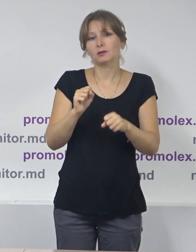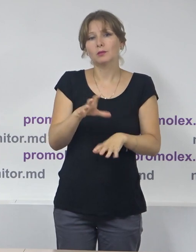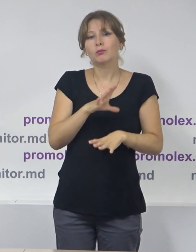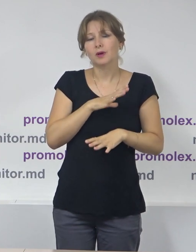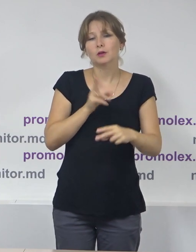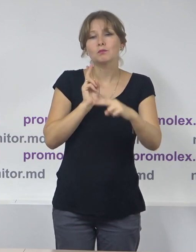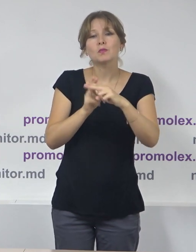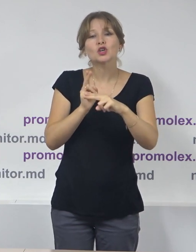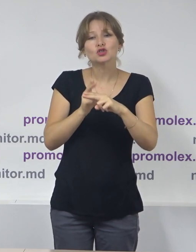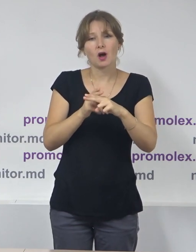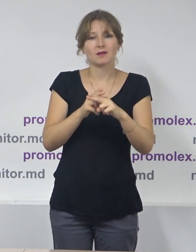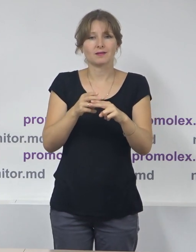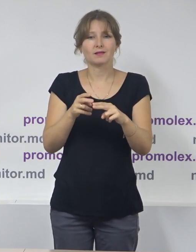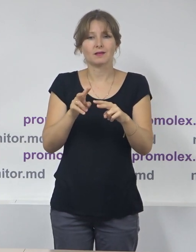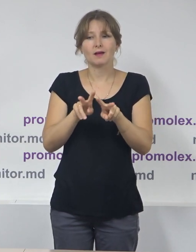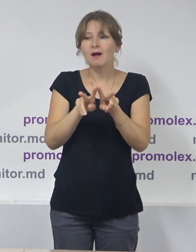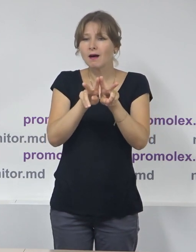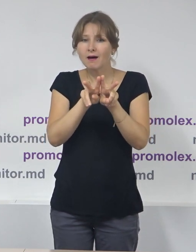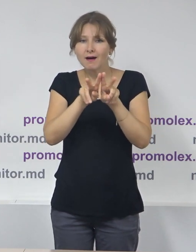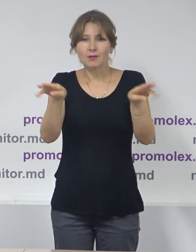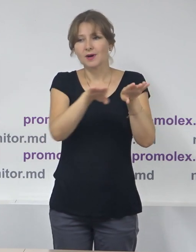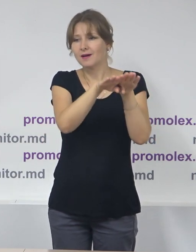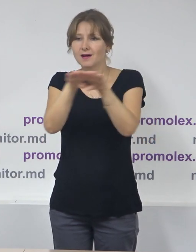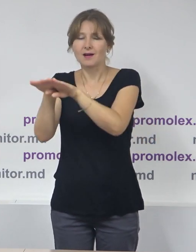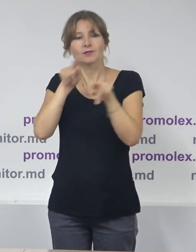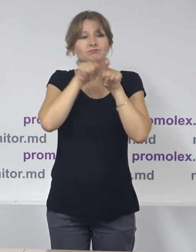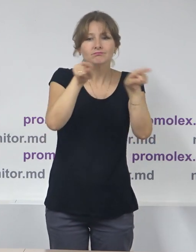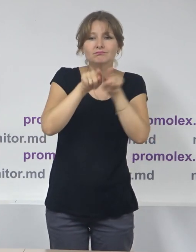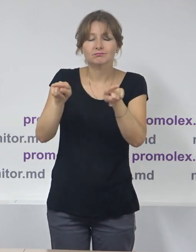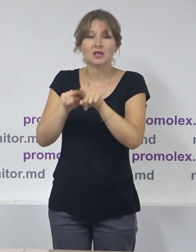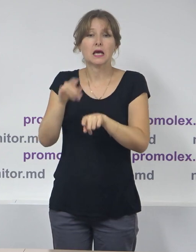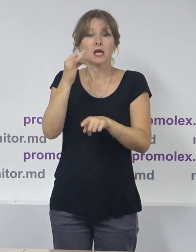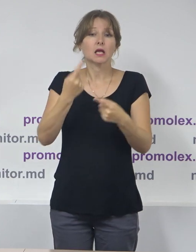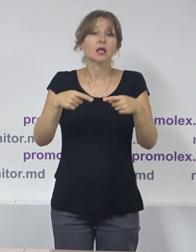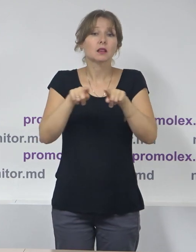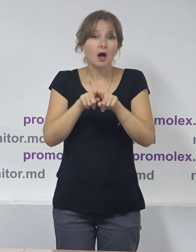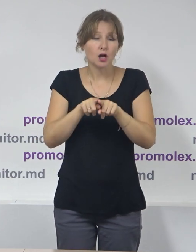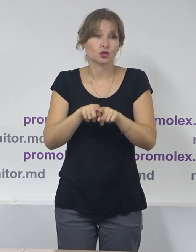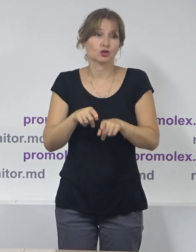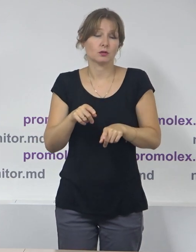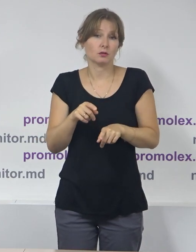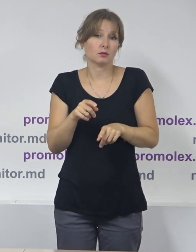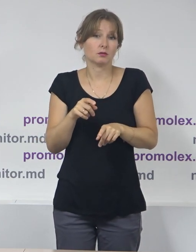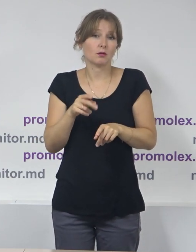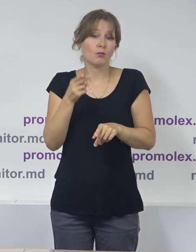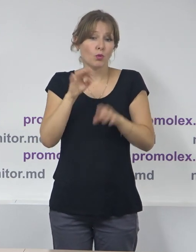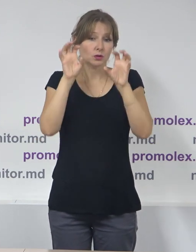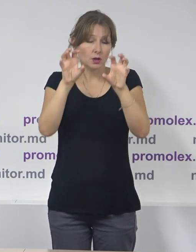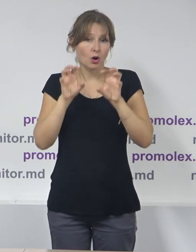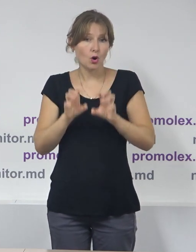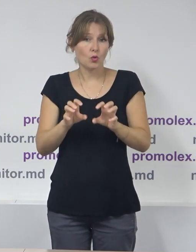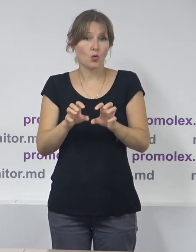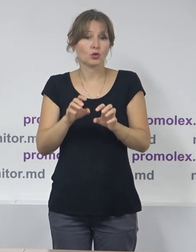concurenților electorale, precum și contribuie, într-o anumită măsură, la eludarea previderilor legale